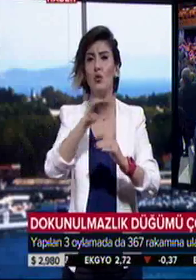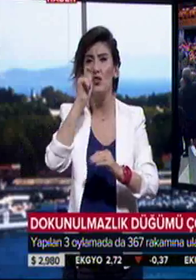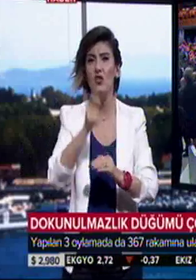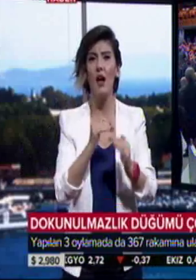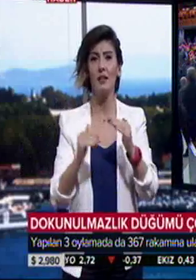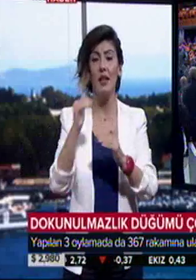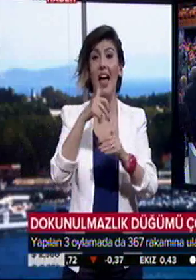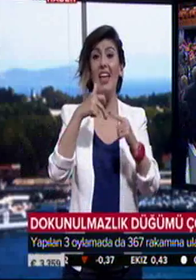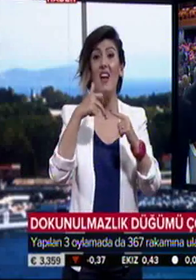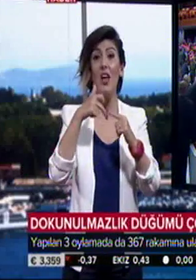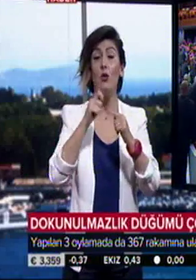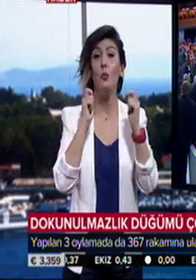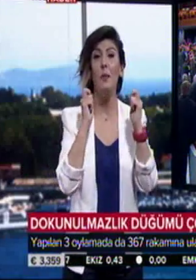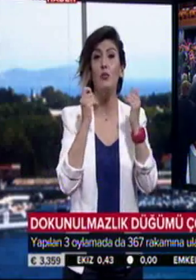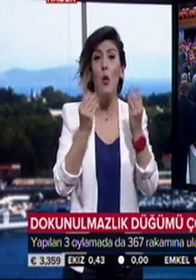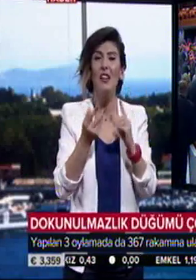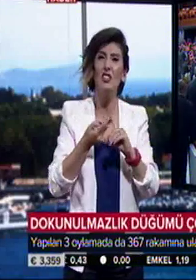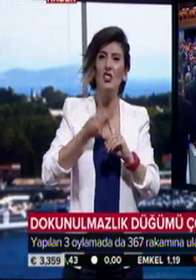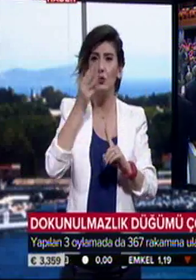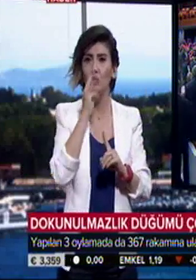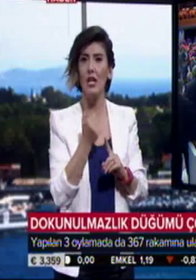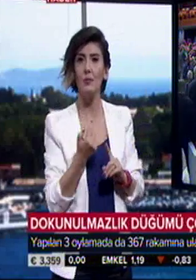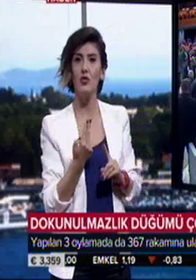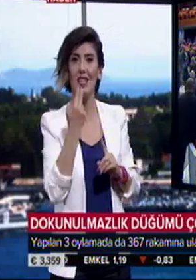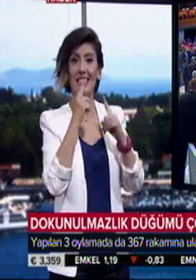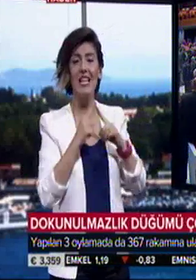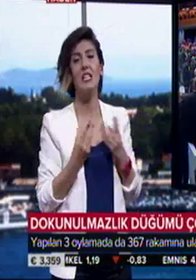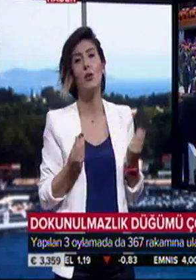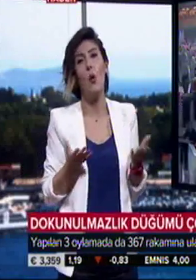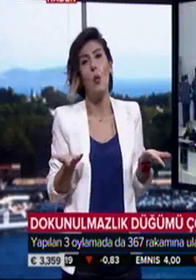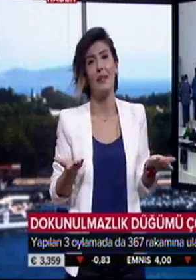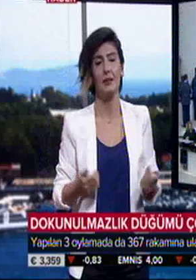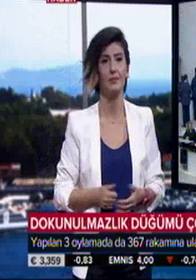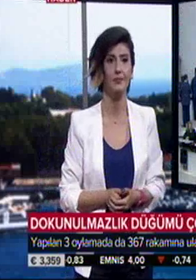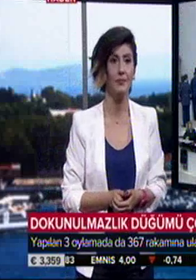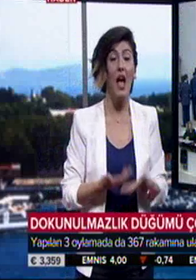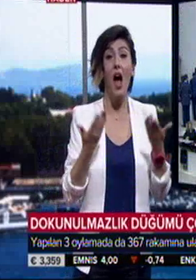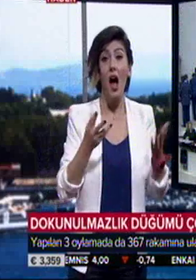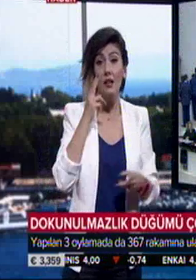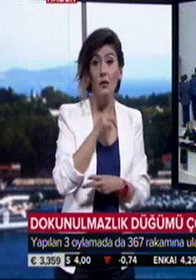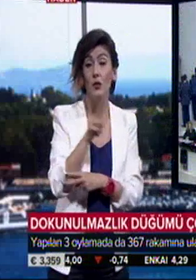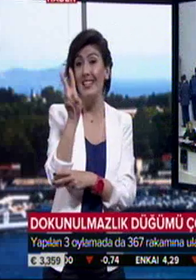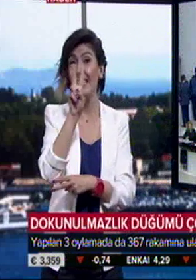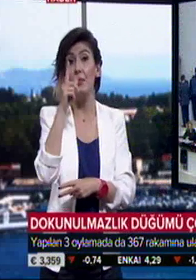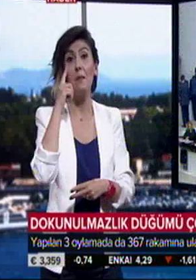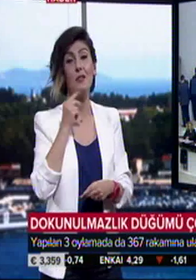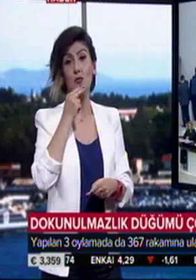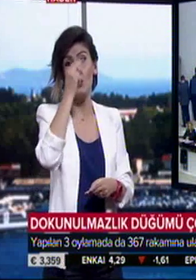Referandumu zorunlu olmaktan çıkaran 367 sayısına ise ulaşılamadı. Artık gözler 20 Mayıs Cuma günü yapılacak